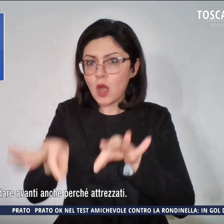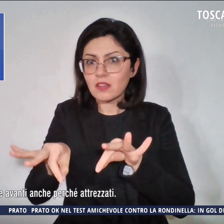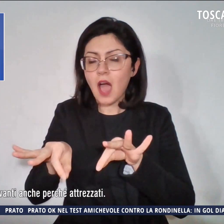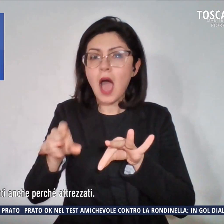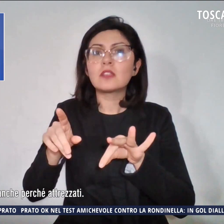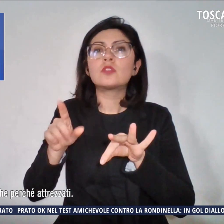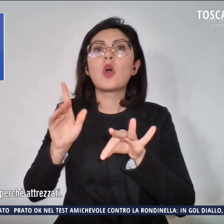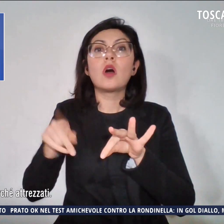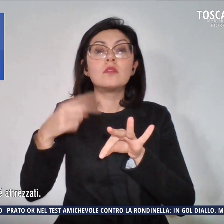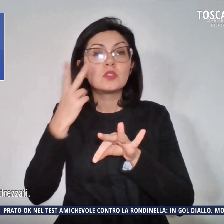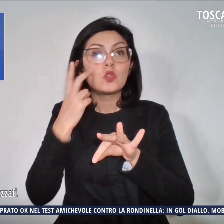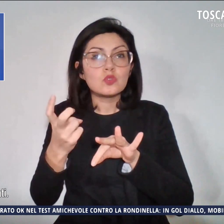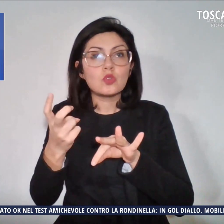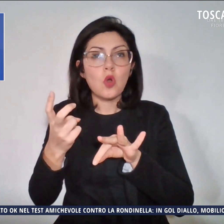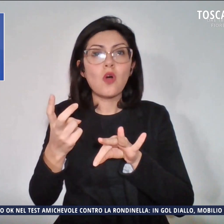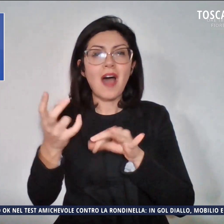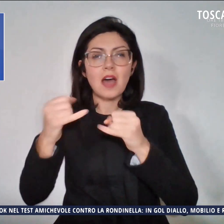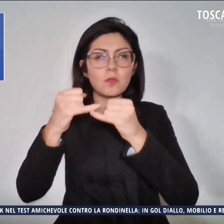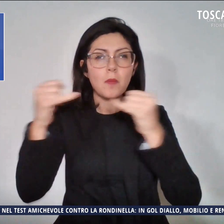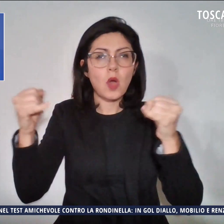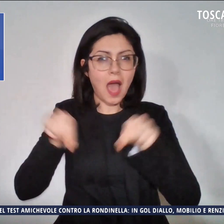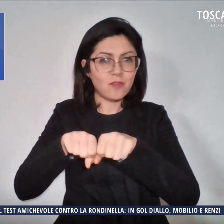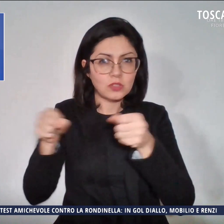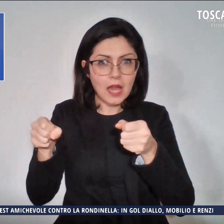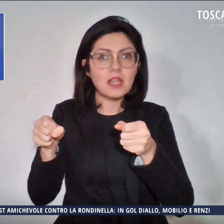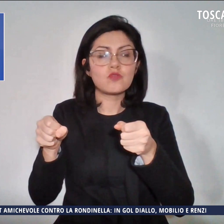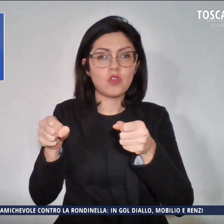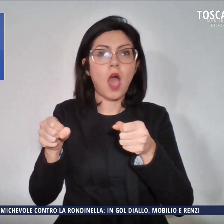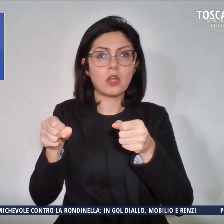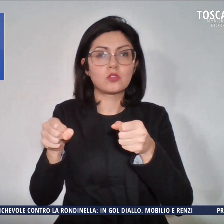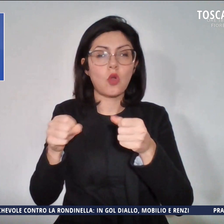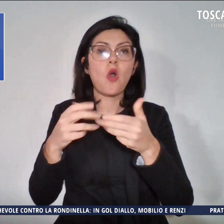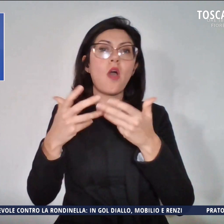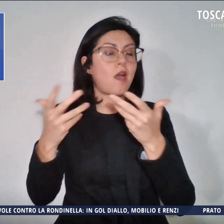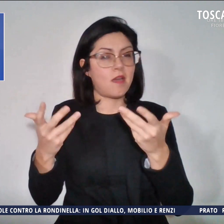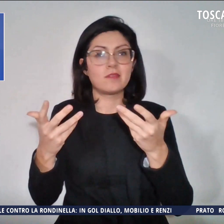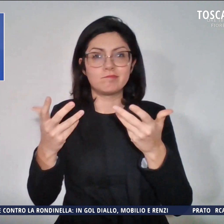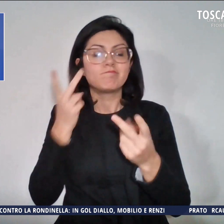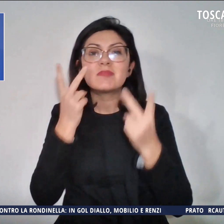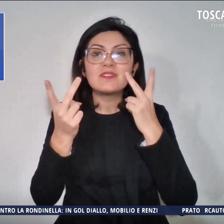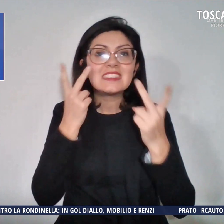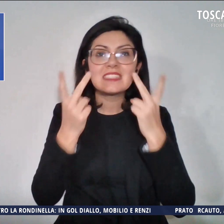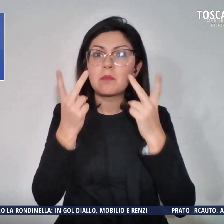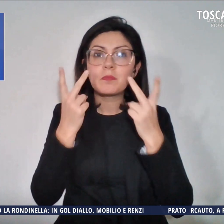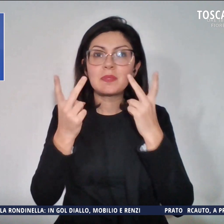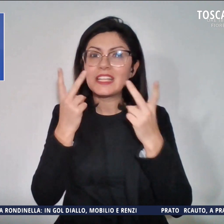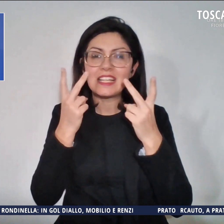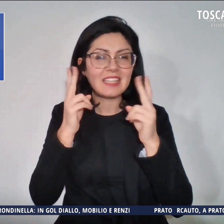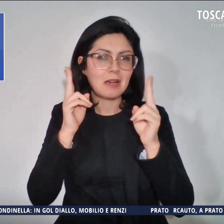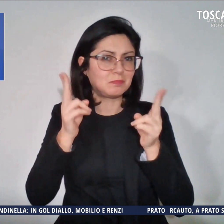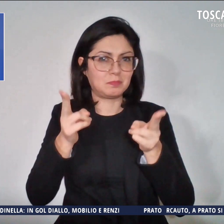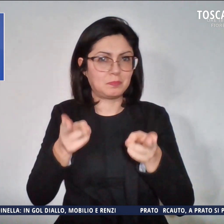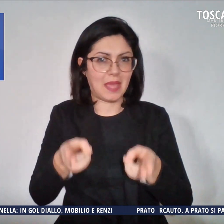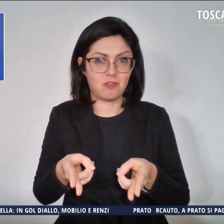tragitto il cavo danneggiato e nel frattempo le condizioni di visibilità sono peggiorate per l